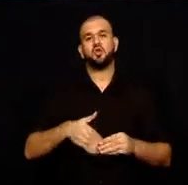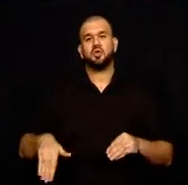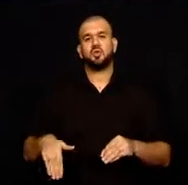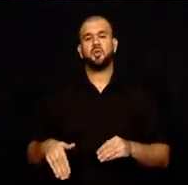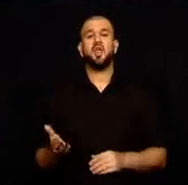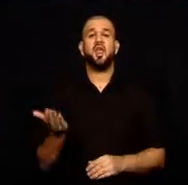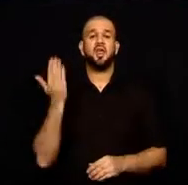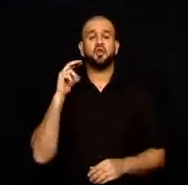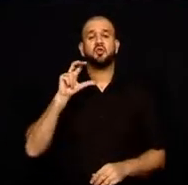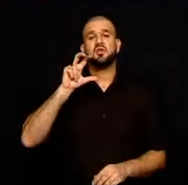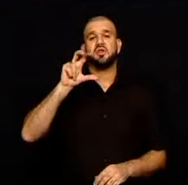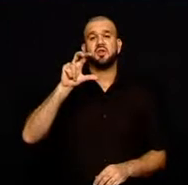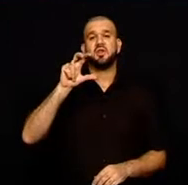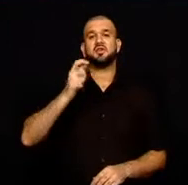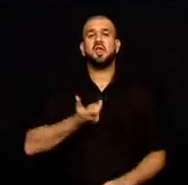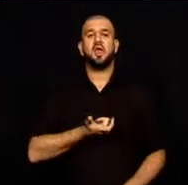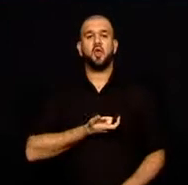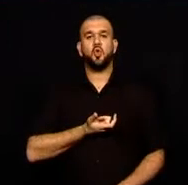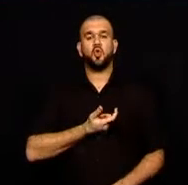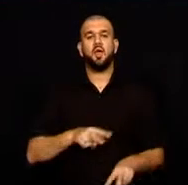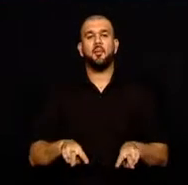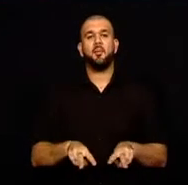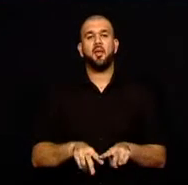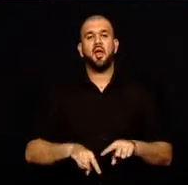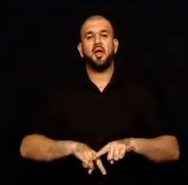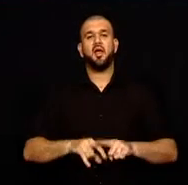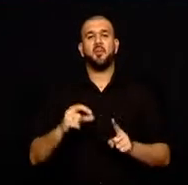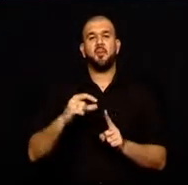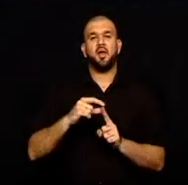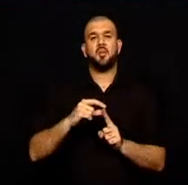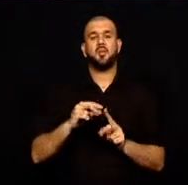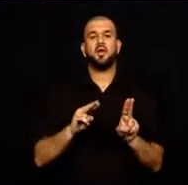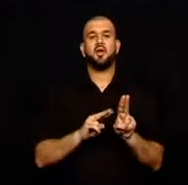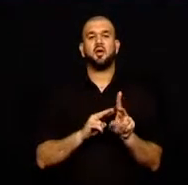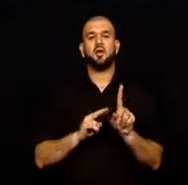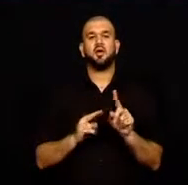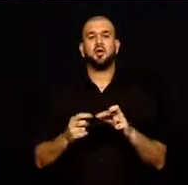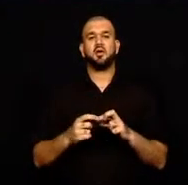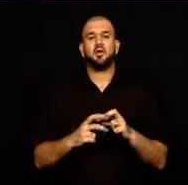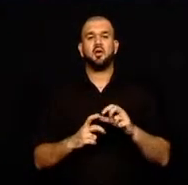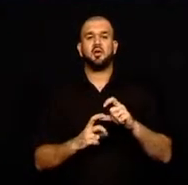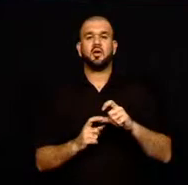Yürüyüşü'nde Gül Kitap Evi'de yağmalanmış ve ateşe verilmişti.